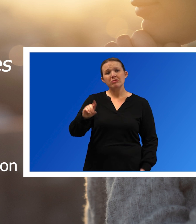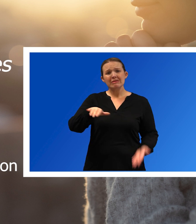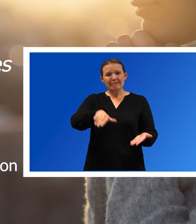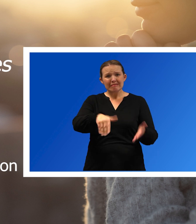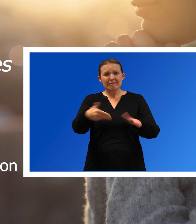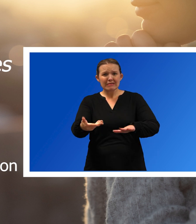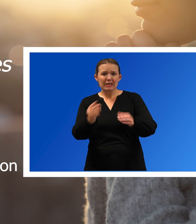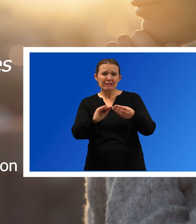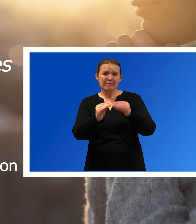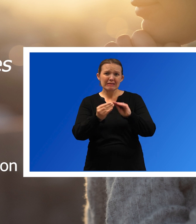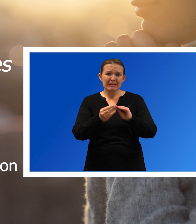disparidades se ampliaron.